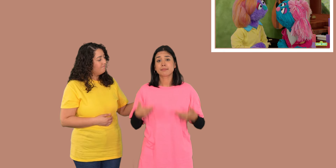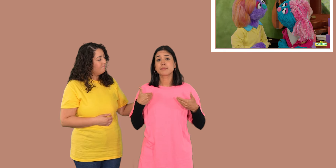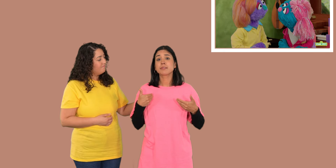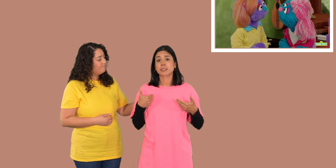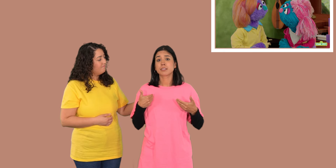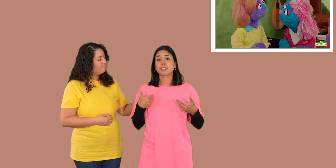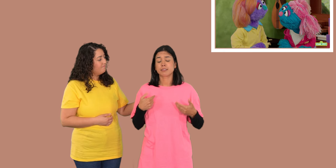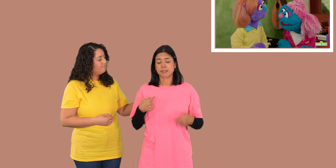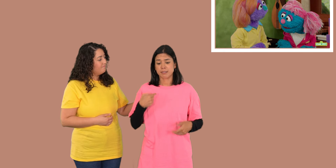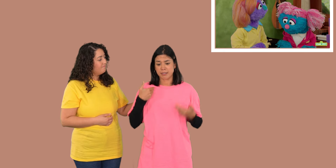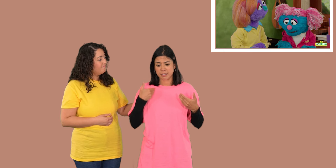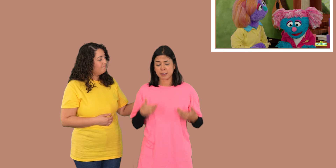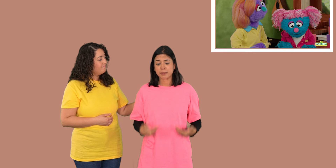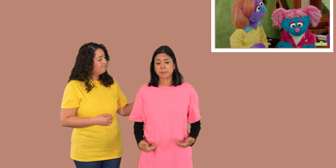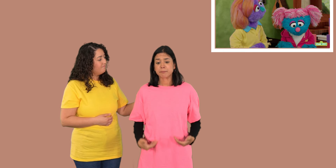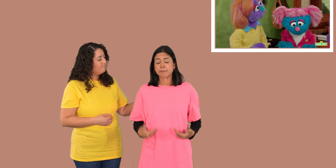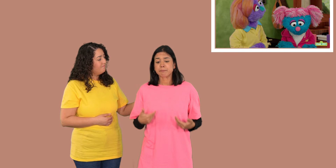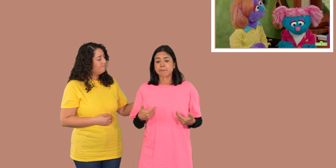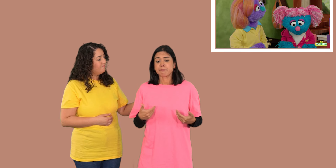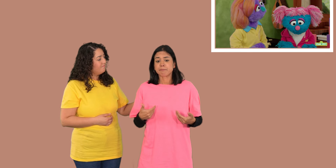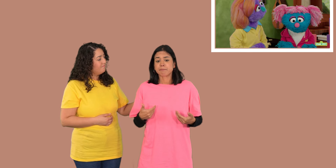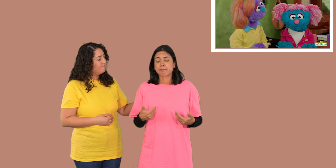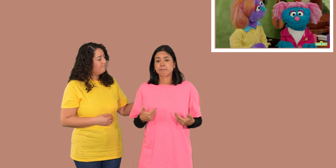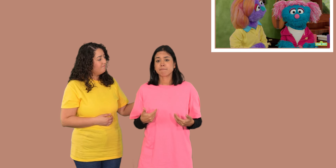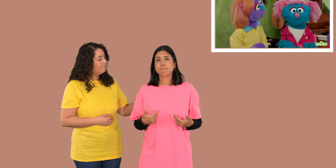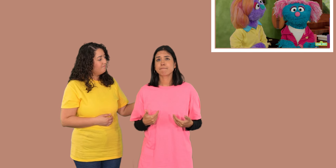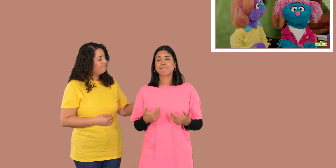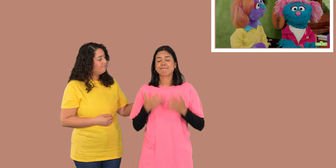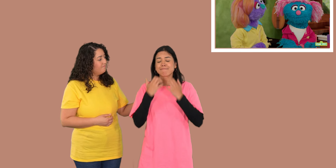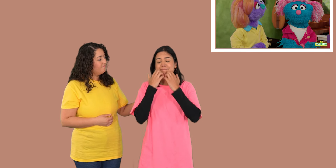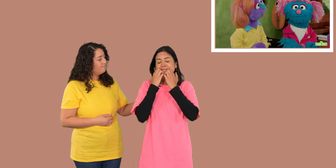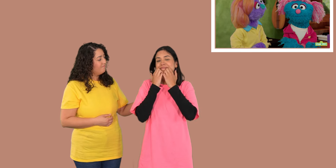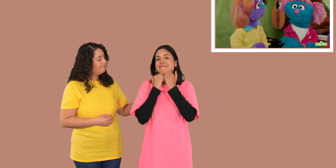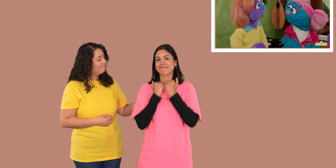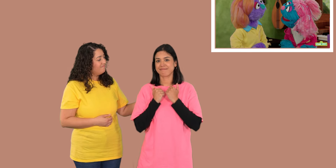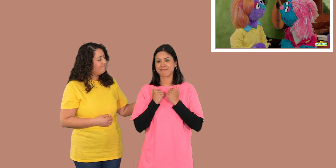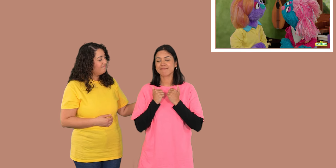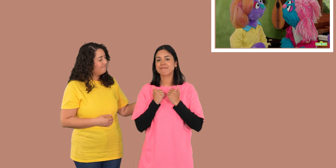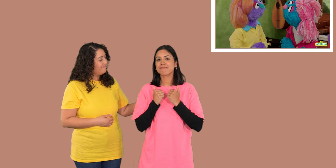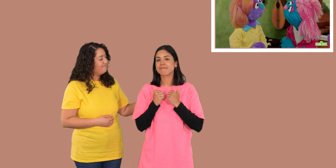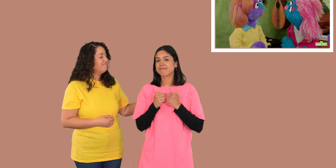y soy cariñosa.